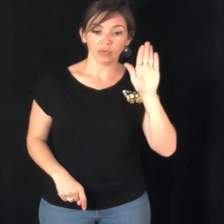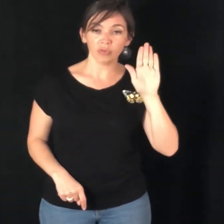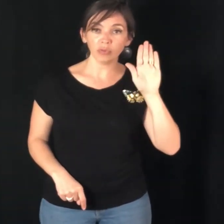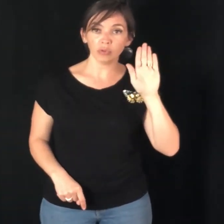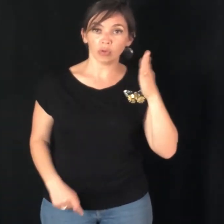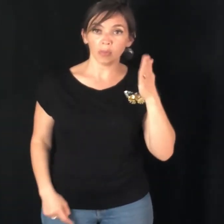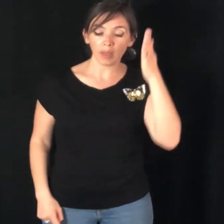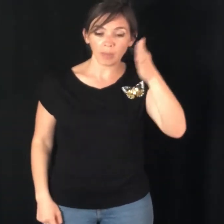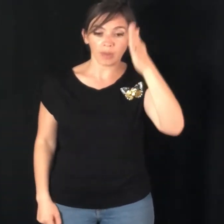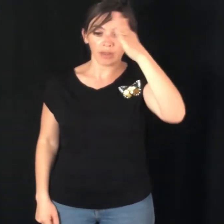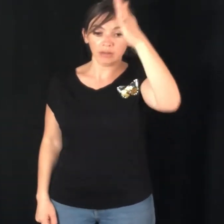Futur. Main à plat.